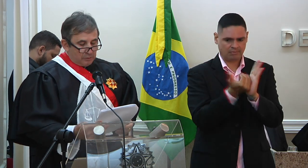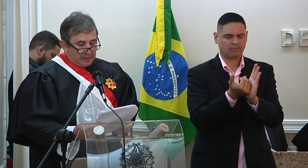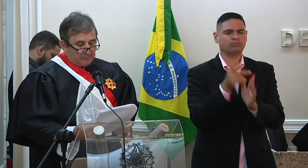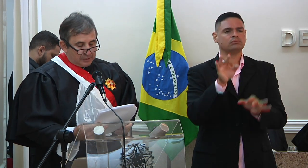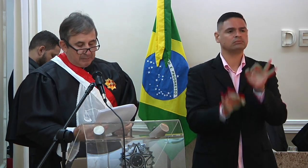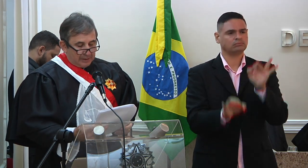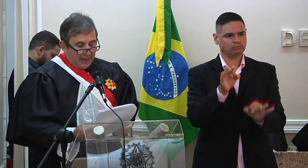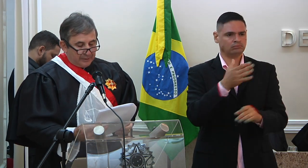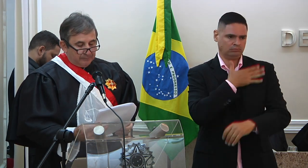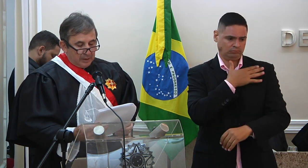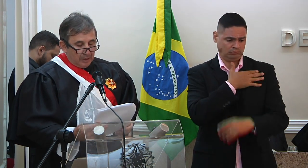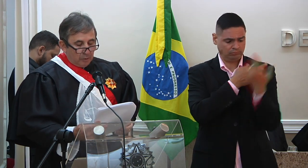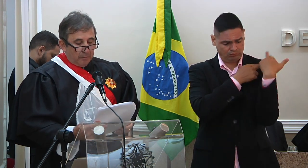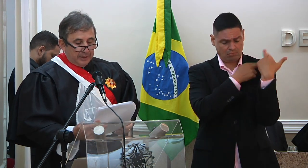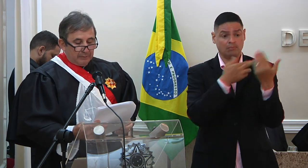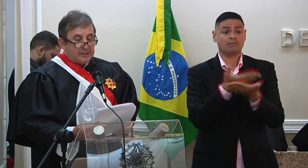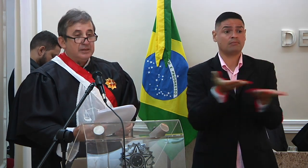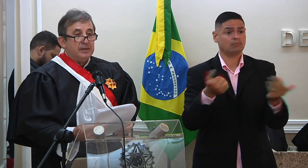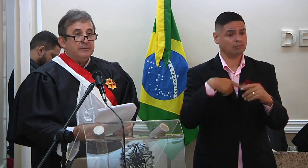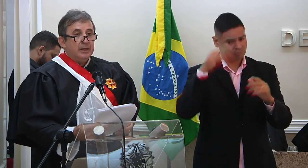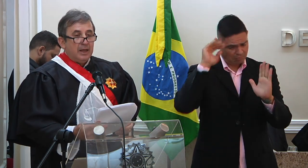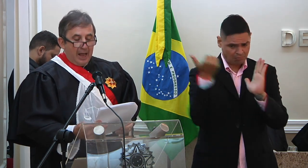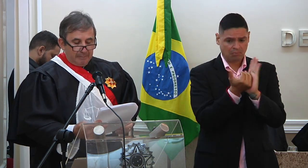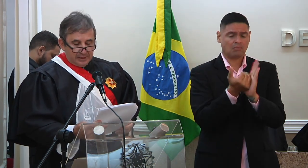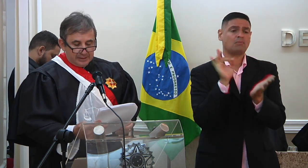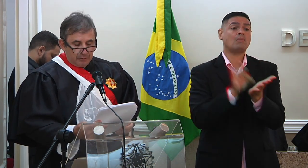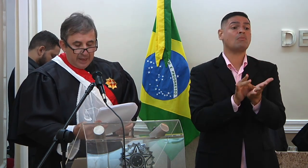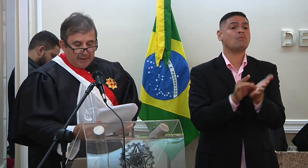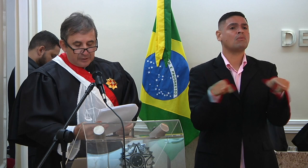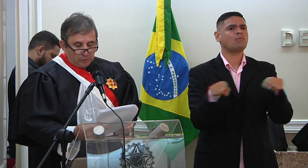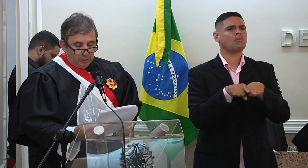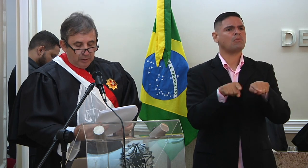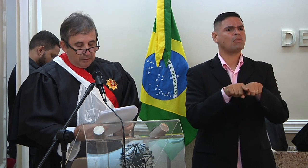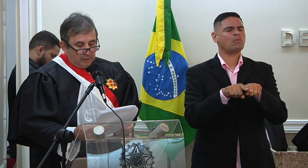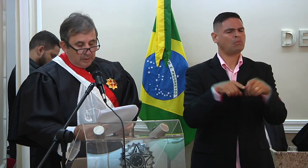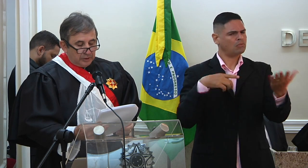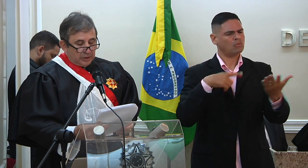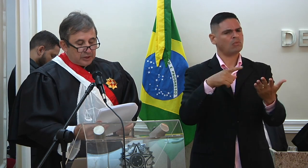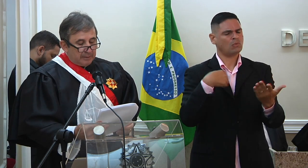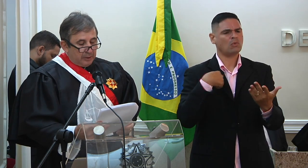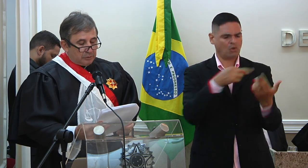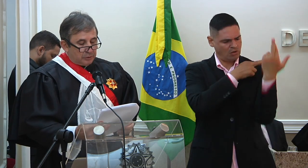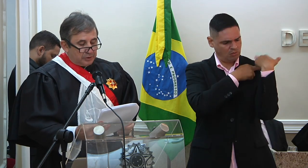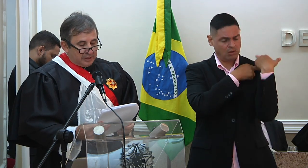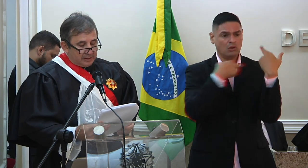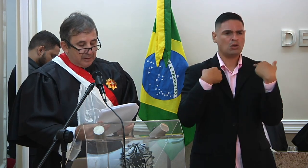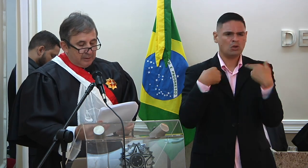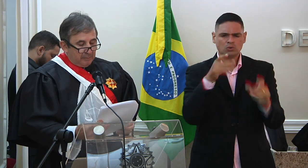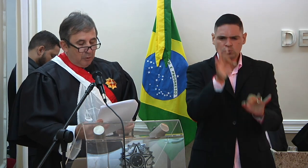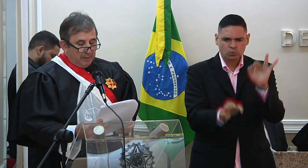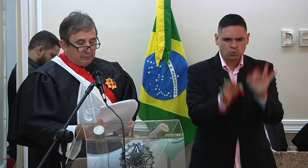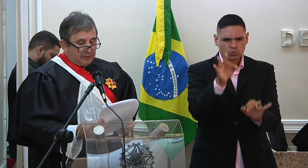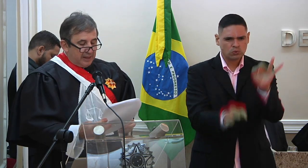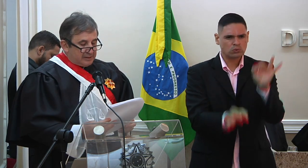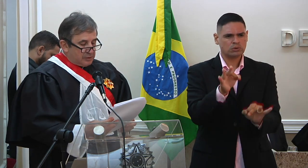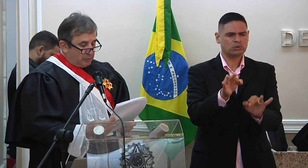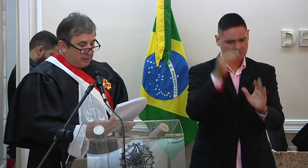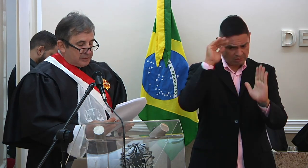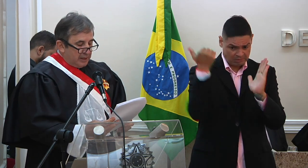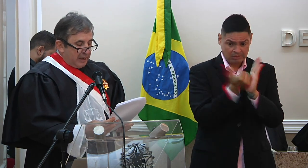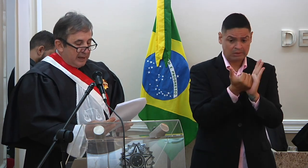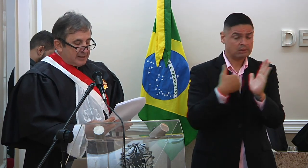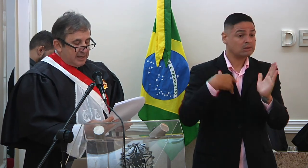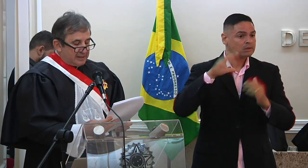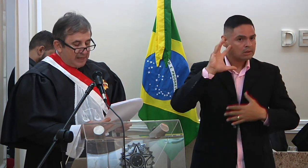sob sua responsabilidade, cumprindo assim a missão que abraçou de distribuir justiça por meio de